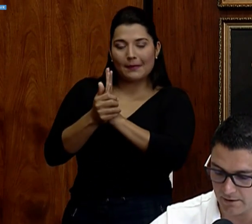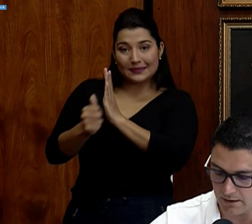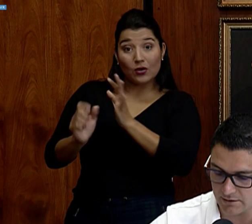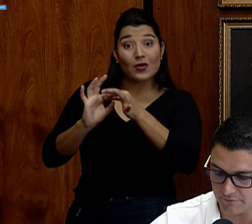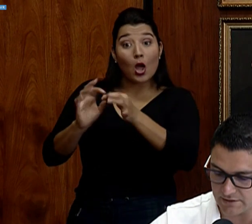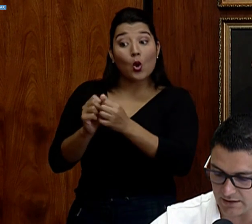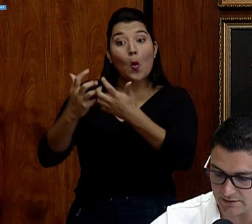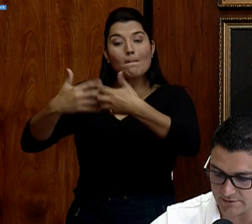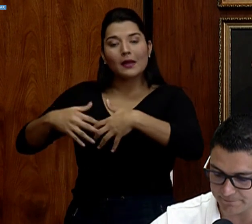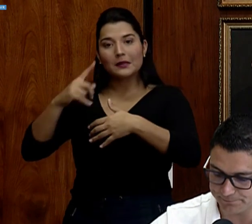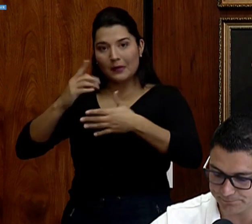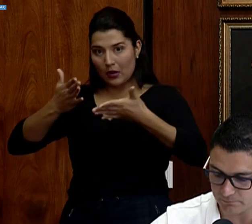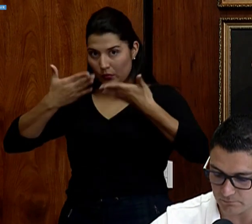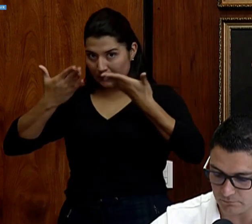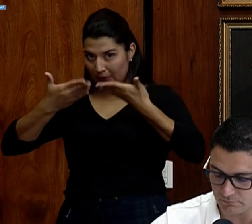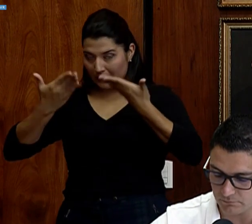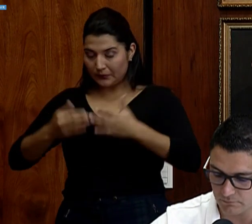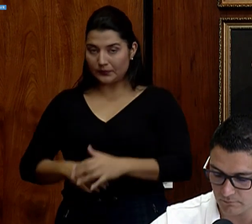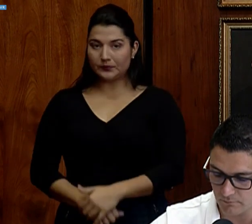artificiales.